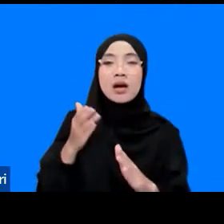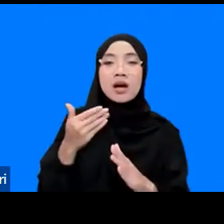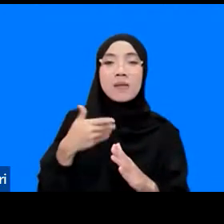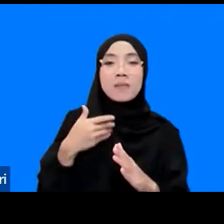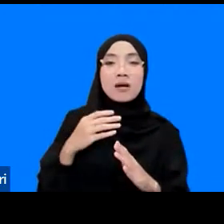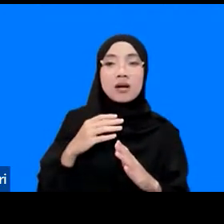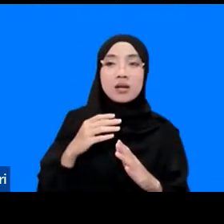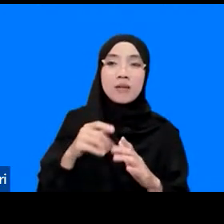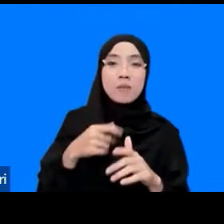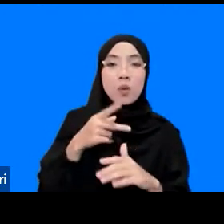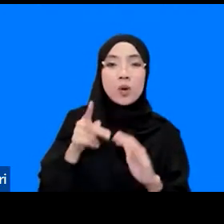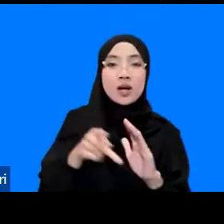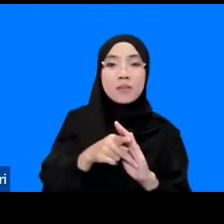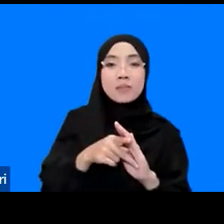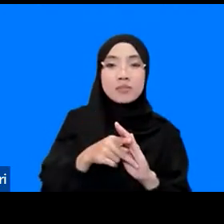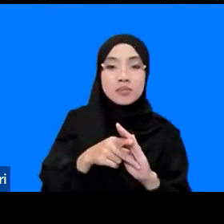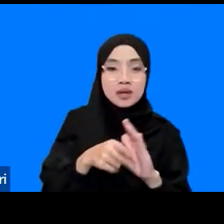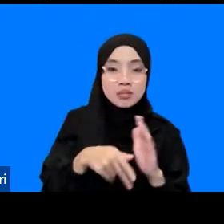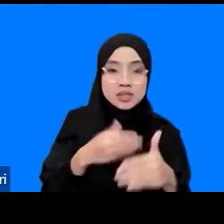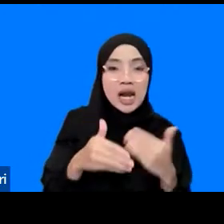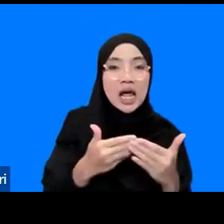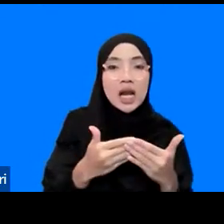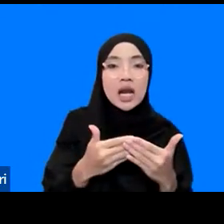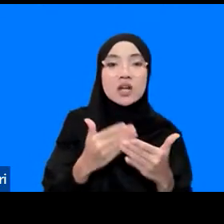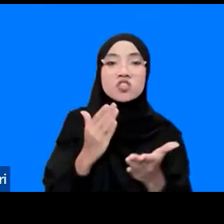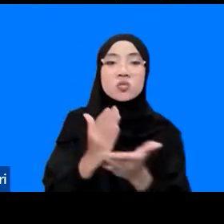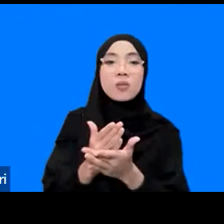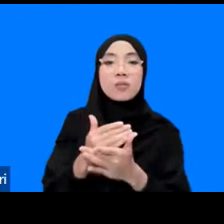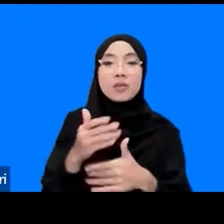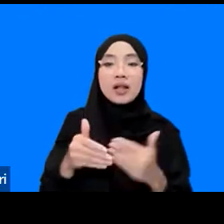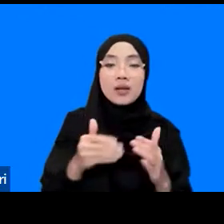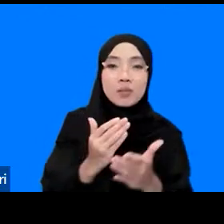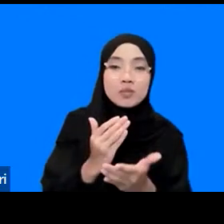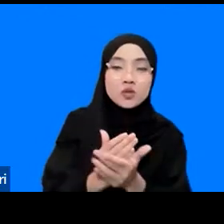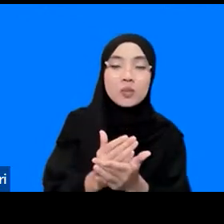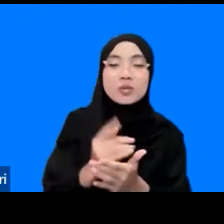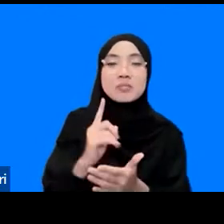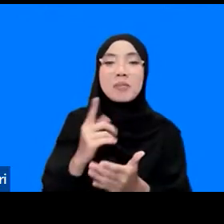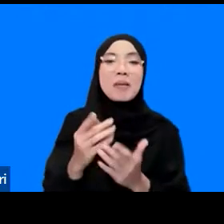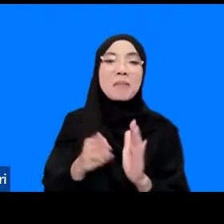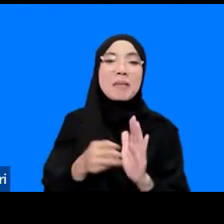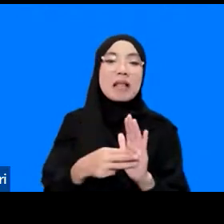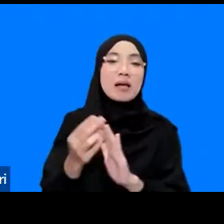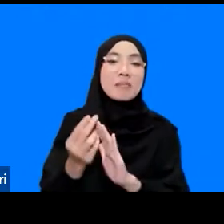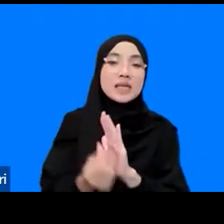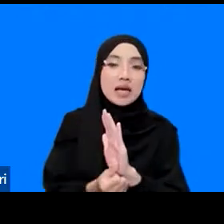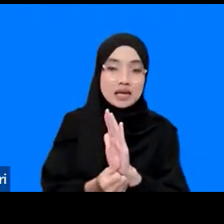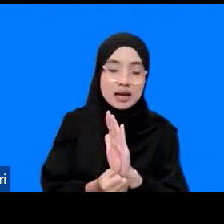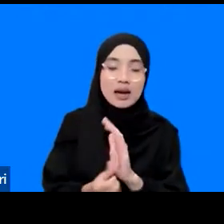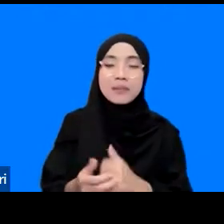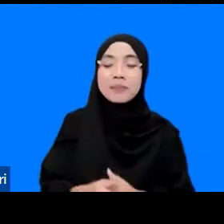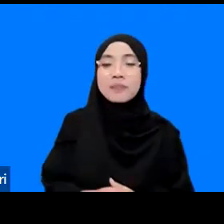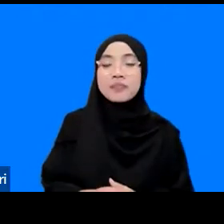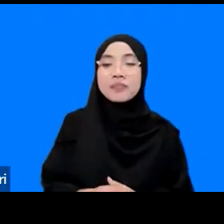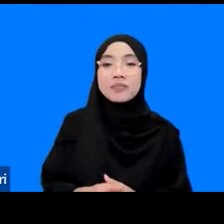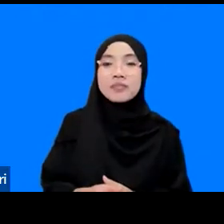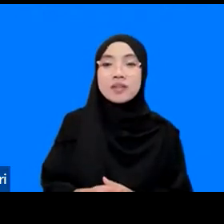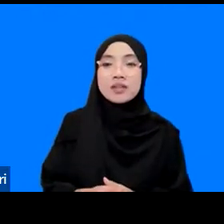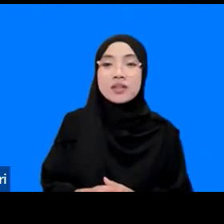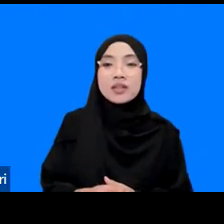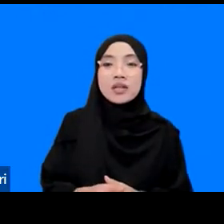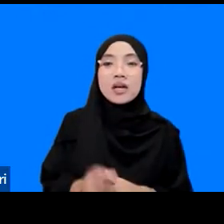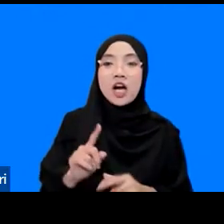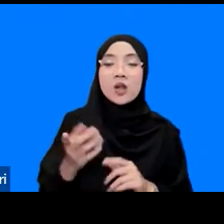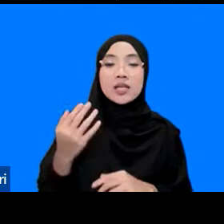on-off lah programnya karena ya klasik ya alasannya anggaran gitu nah kaitannya sama